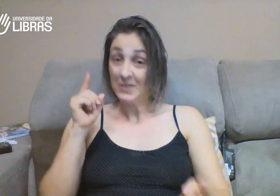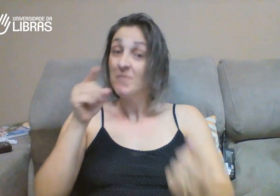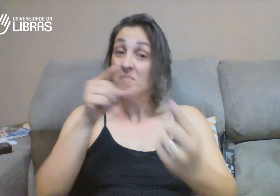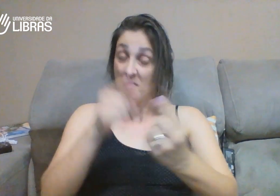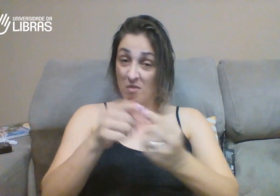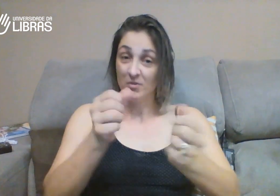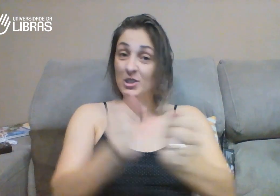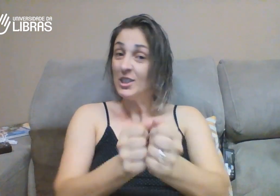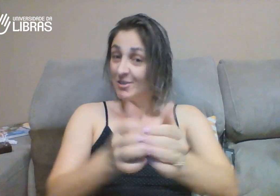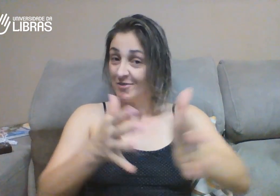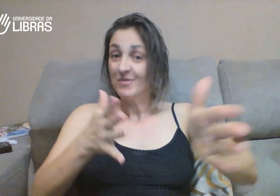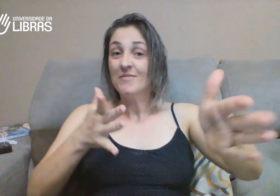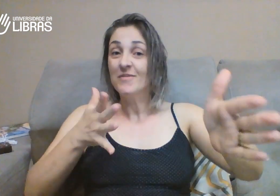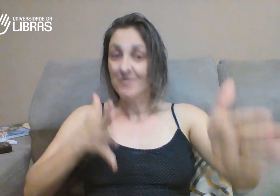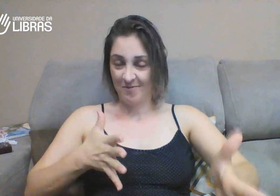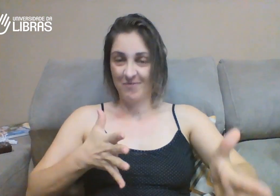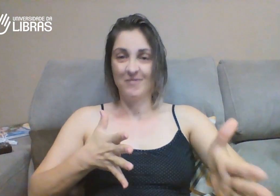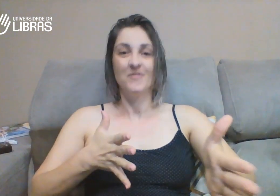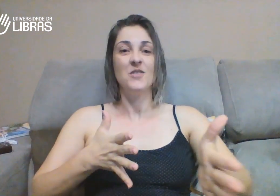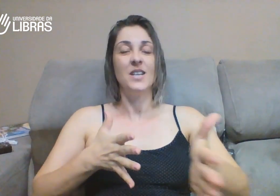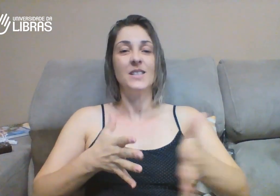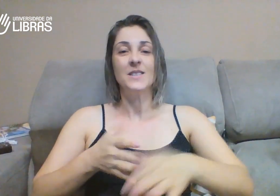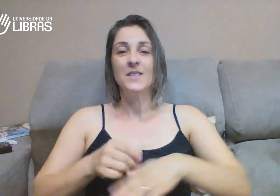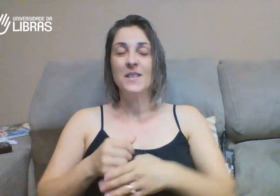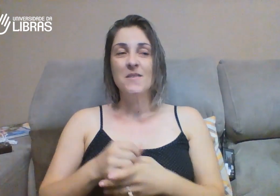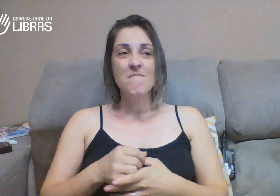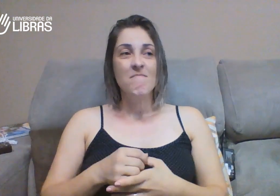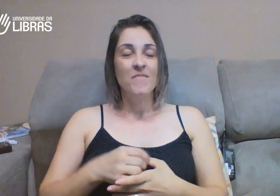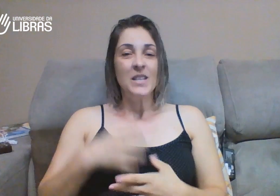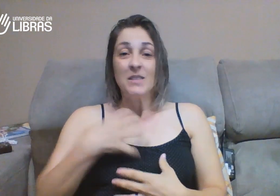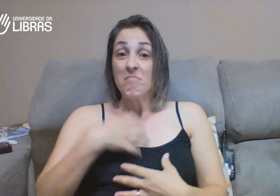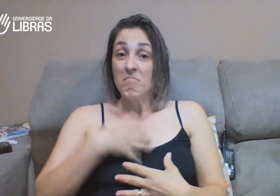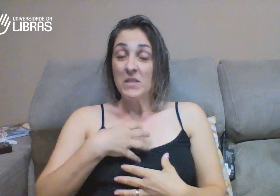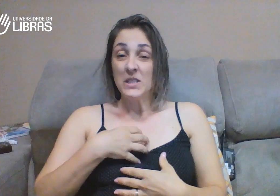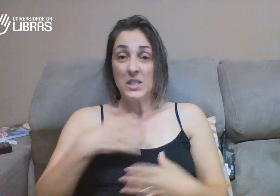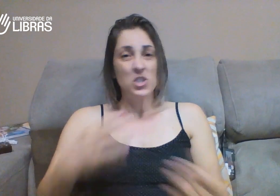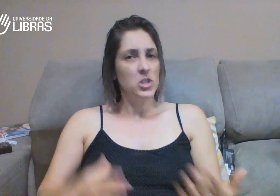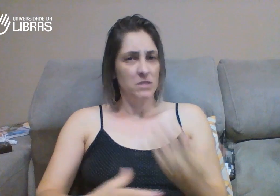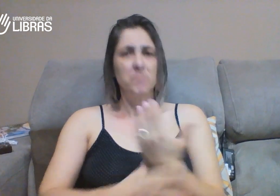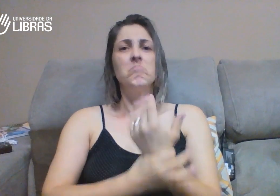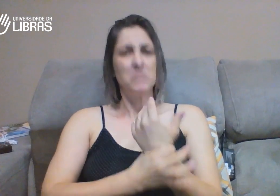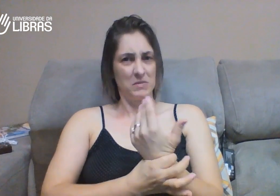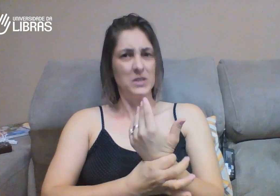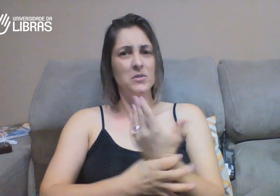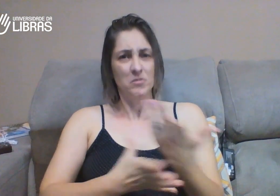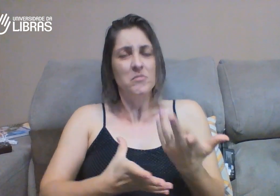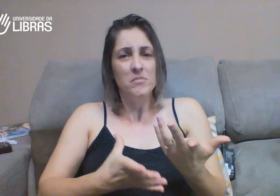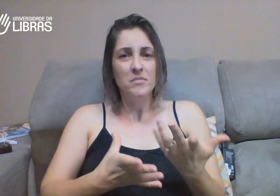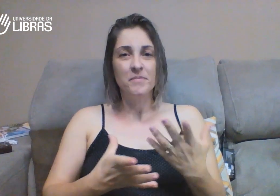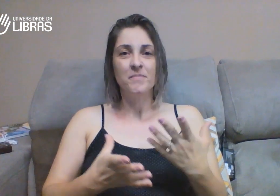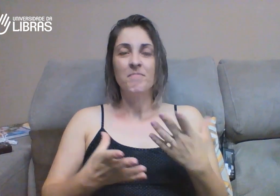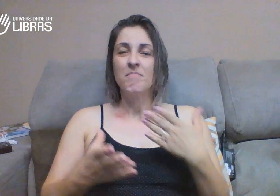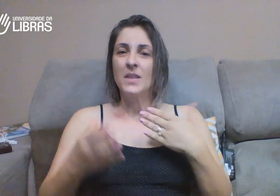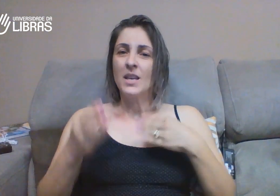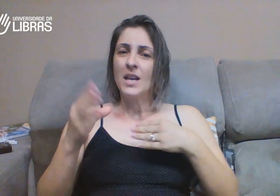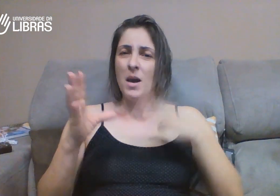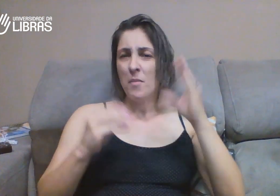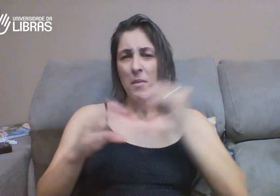De que eu consegui esse objetivo. Que é o objetivo do curso Fluente em Libras. Que é